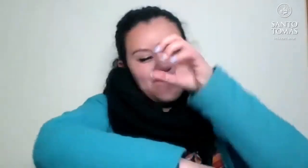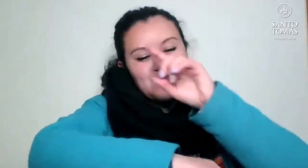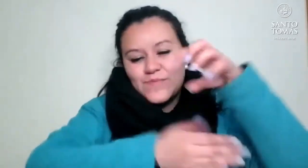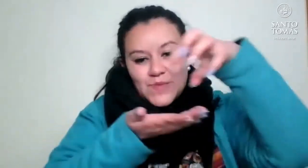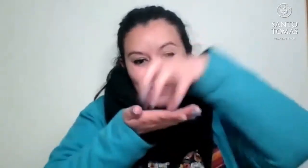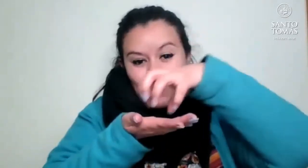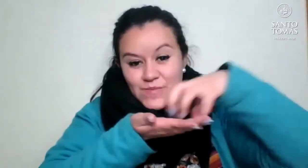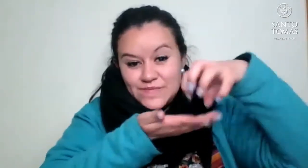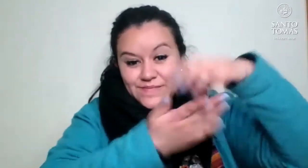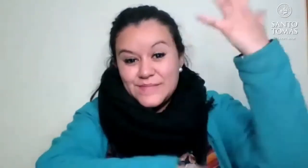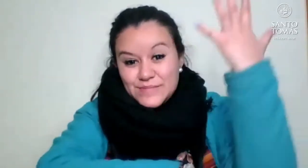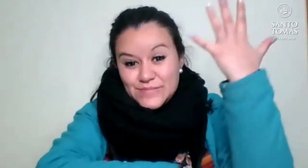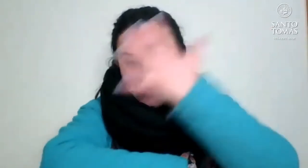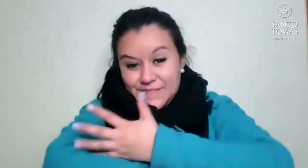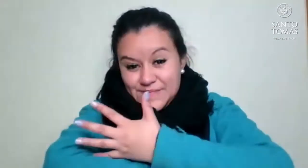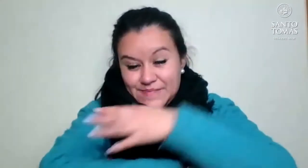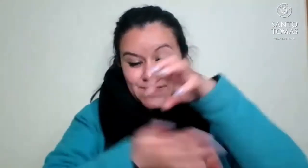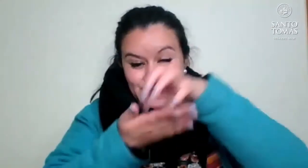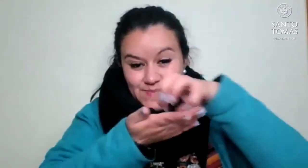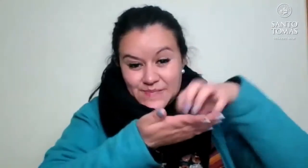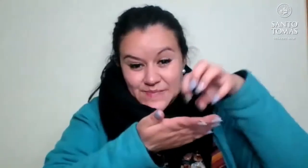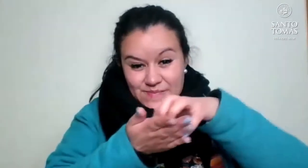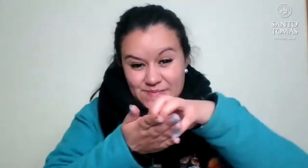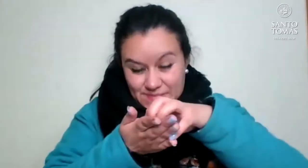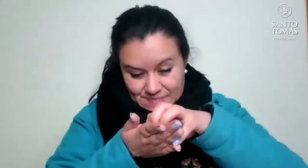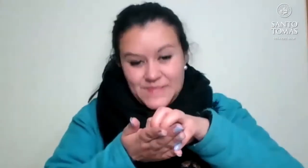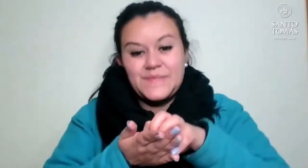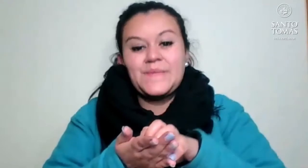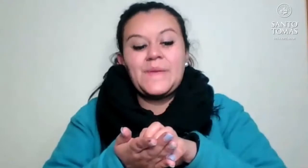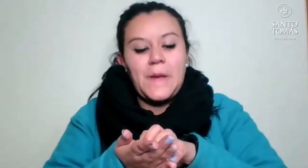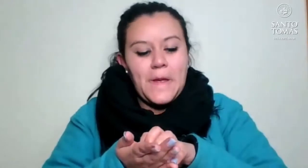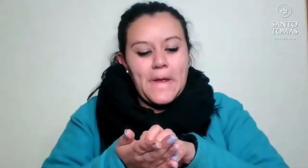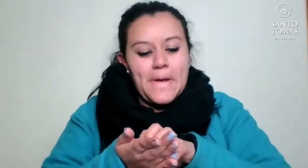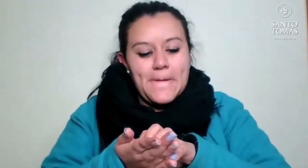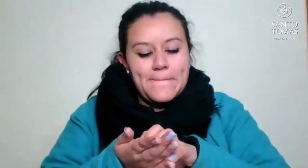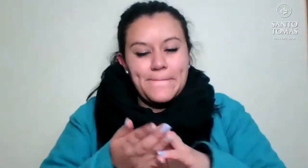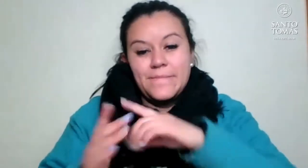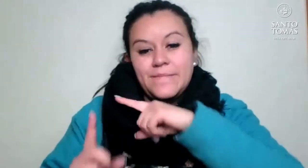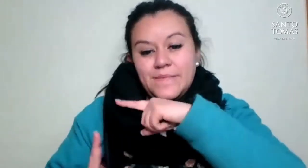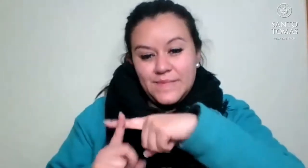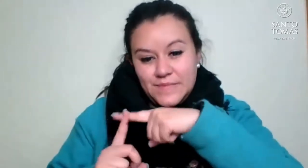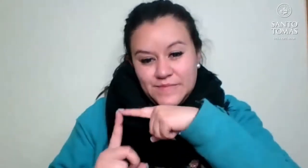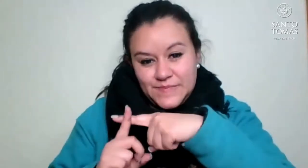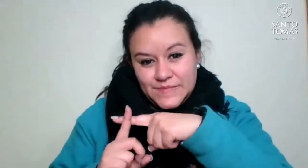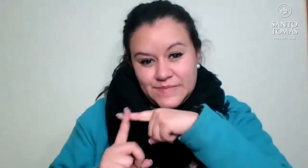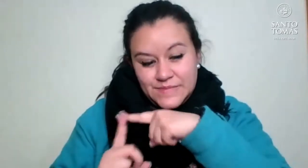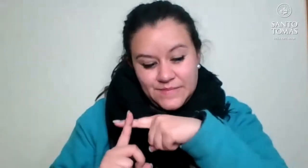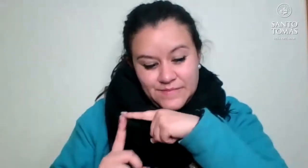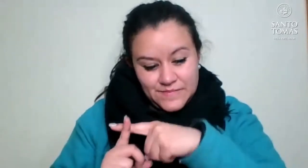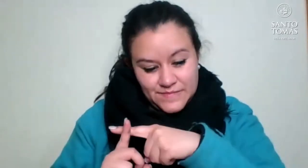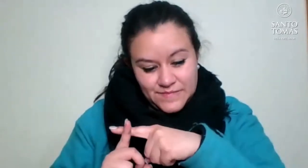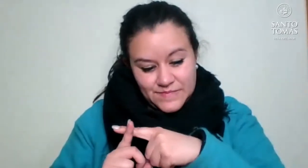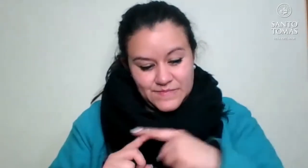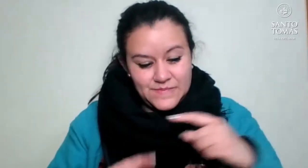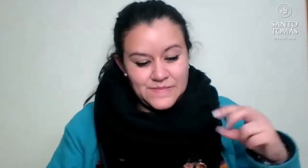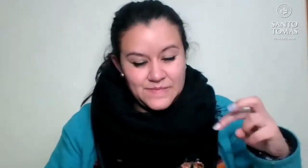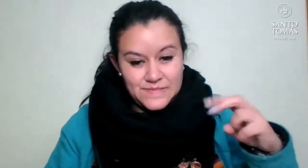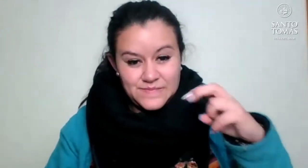Ijuelas. ¿Sí? Repasemos, entonces, las ciudades que se encuentran en Quillota. Las más conocidas. Tenemos La